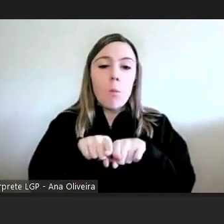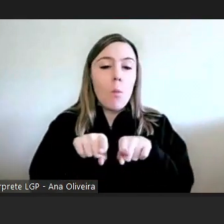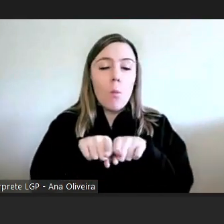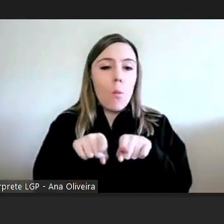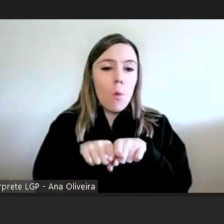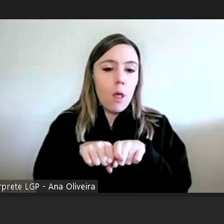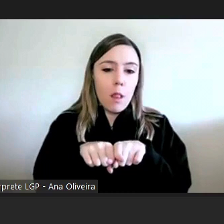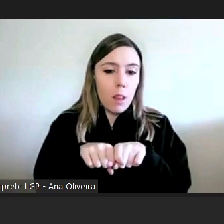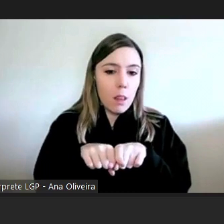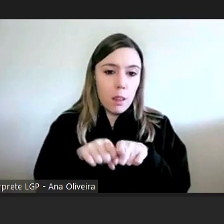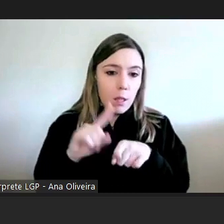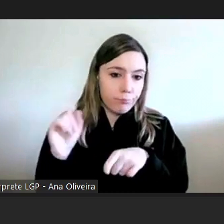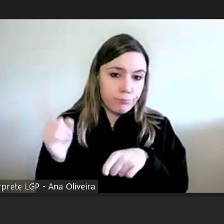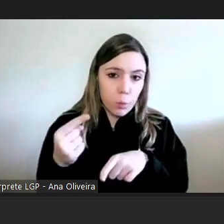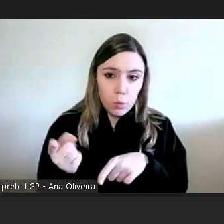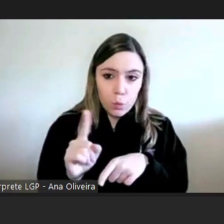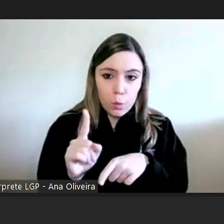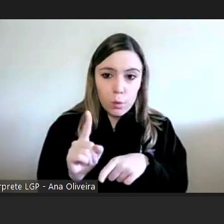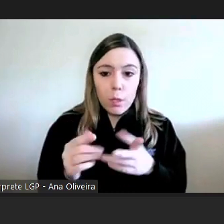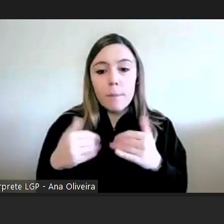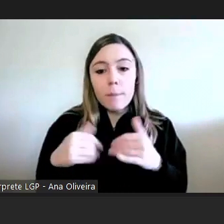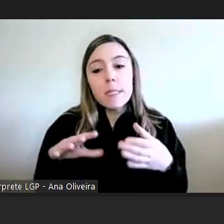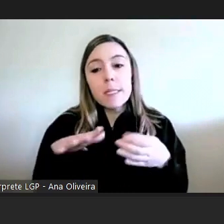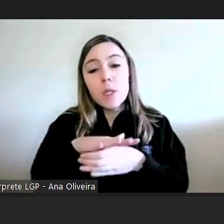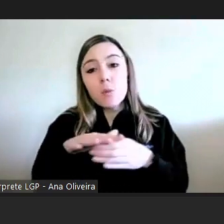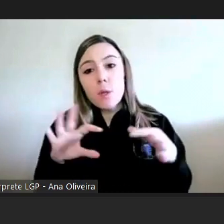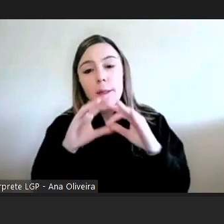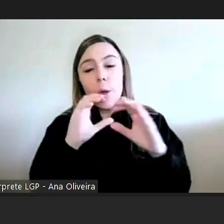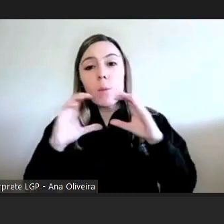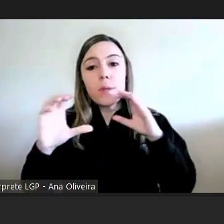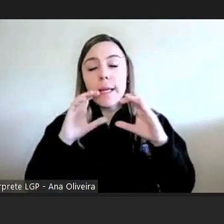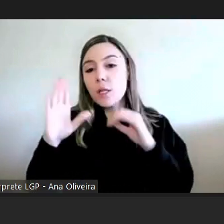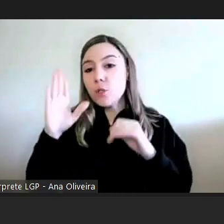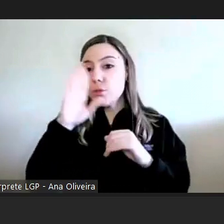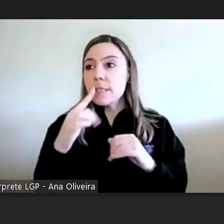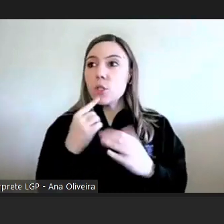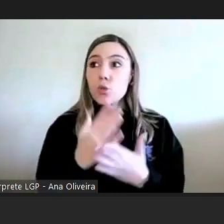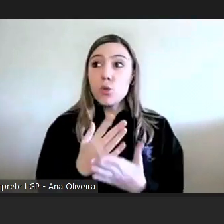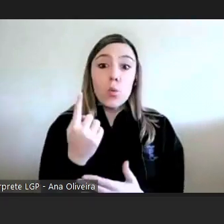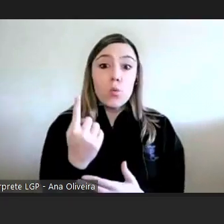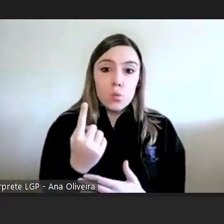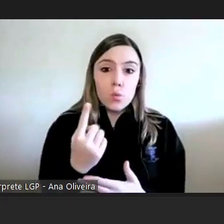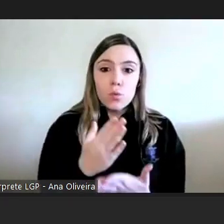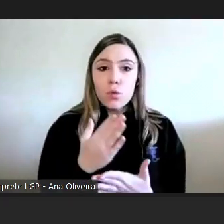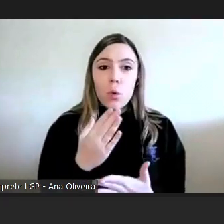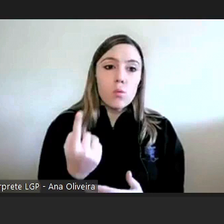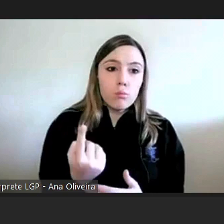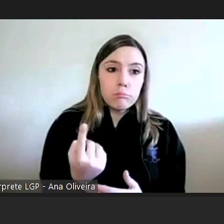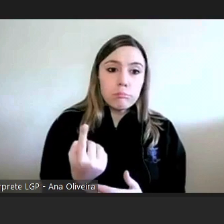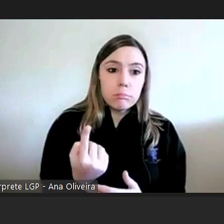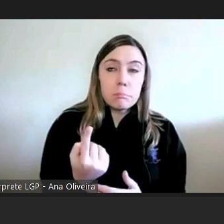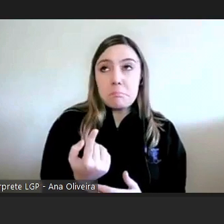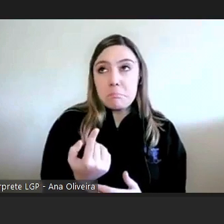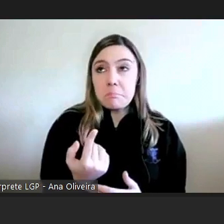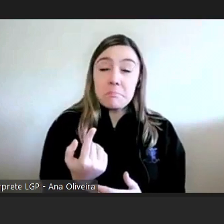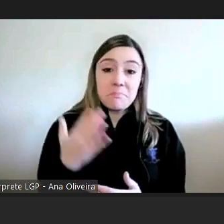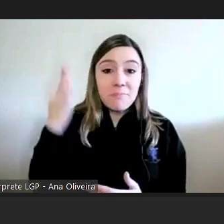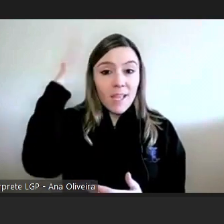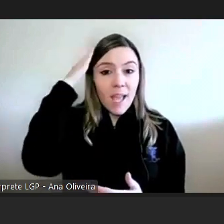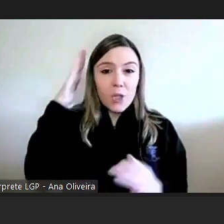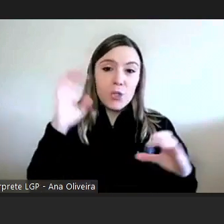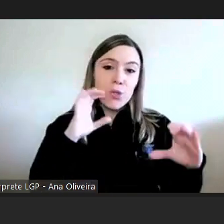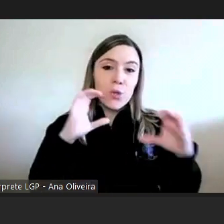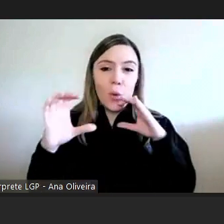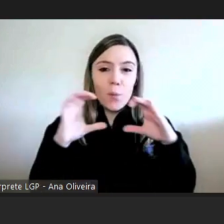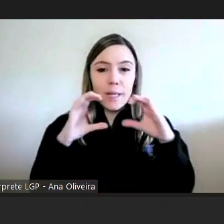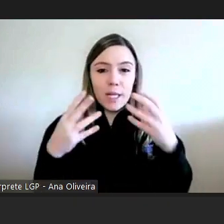todo lado a questão da comunicação se tivesse que indicar só um se me dissesse só pode dizer um acho que a comunicação com o